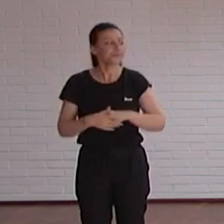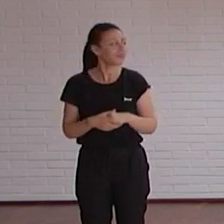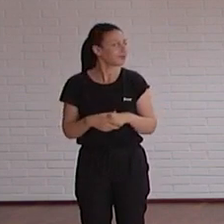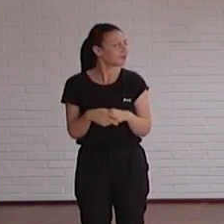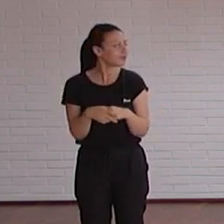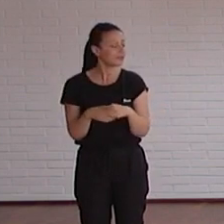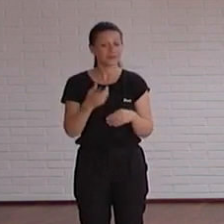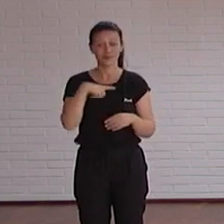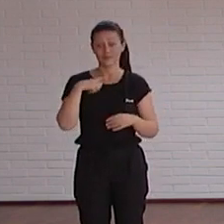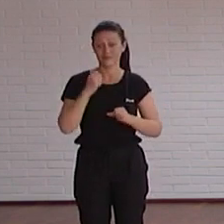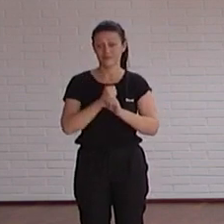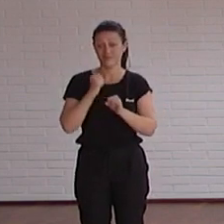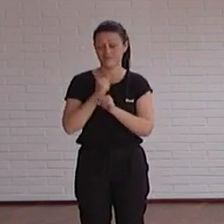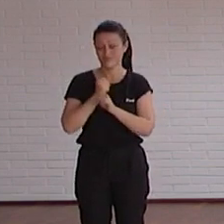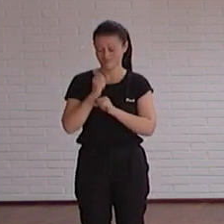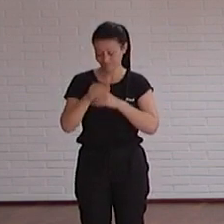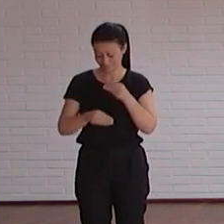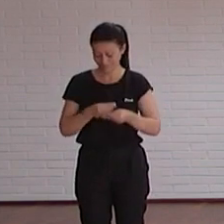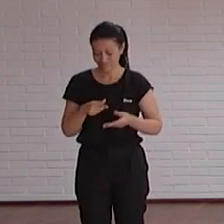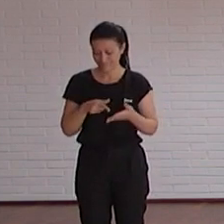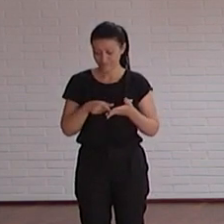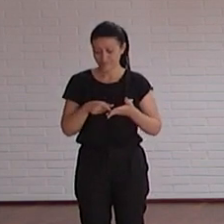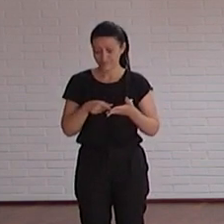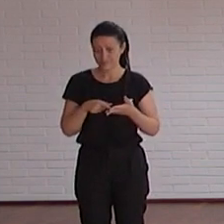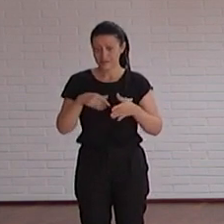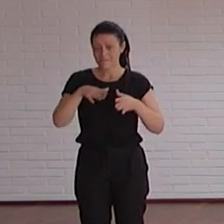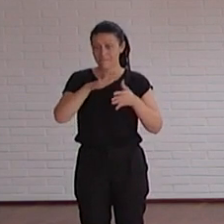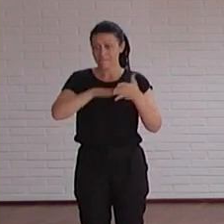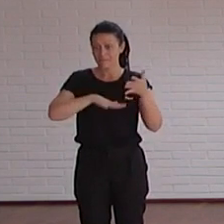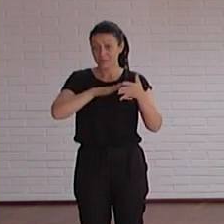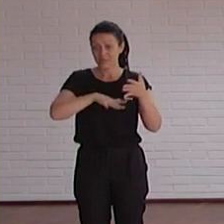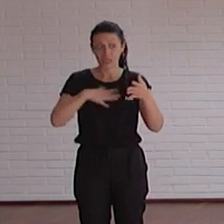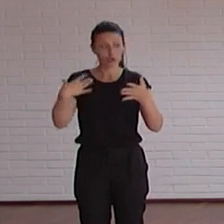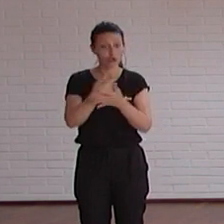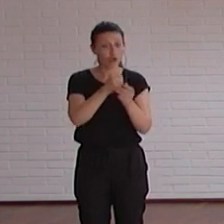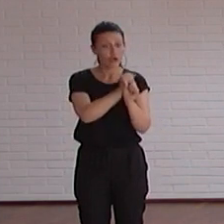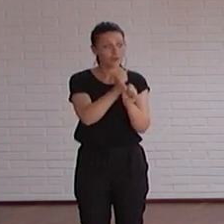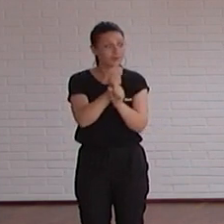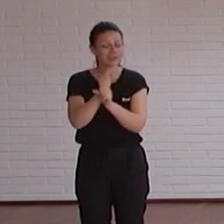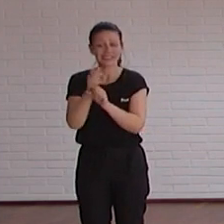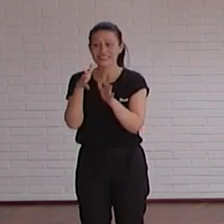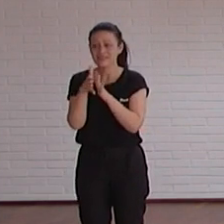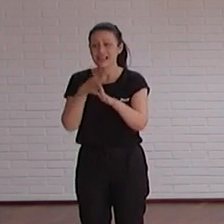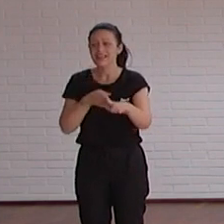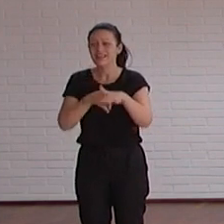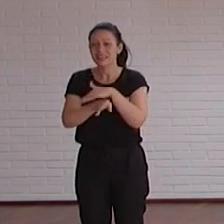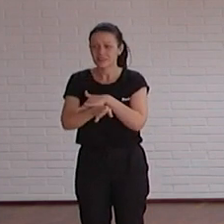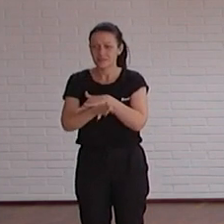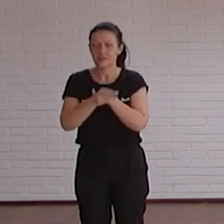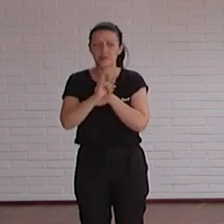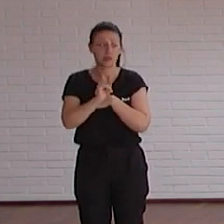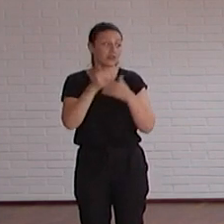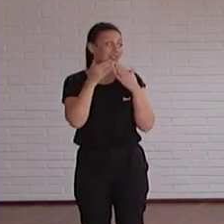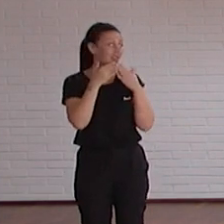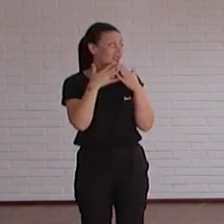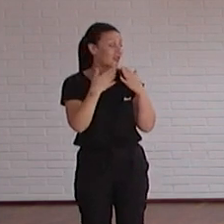el trabajo que hemos hecho también se ha hecho en buena esta parte es que todas las plantillas con las que trabajáis todas son accesibles y ese trabajo ha sido también gracias a